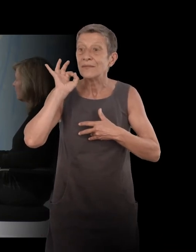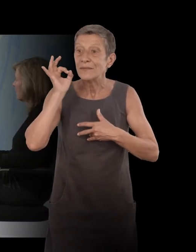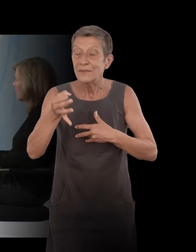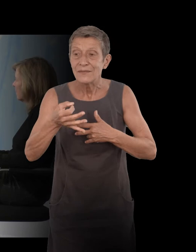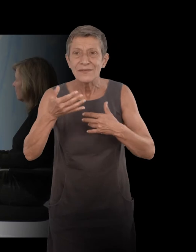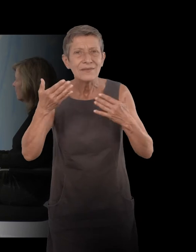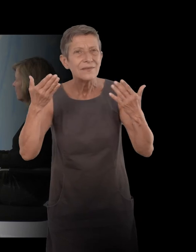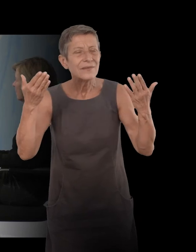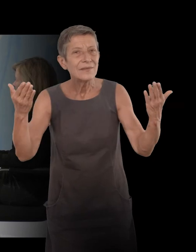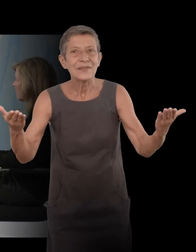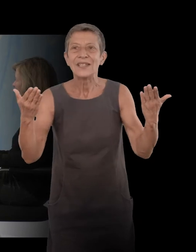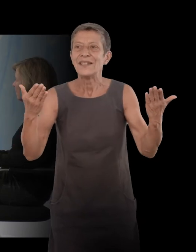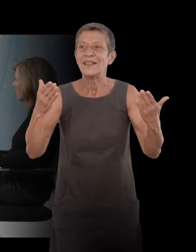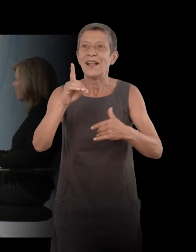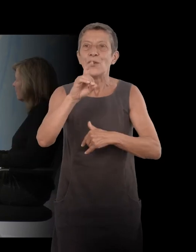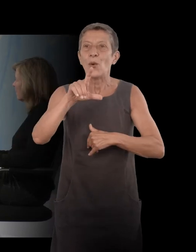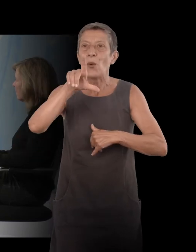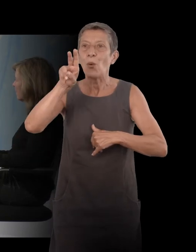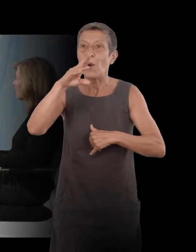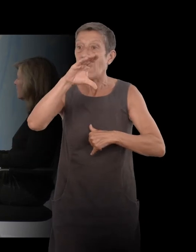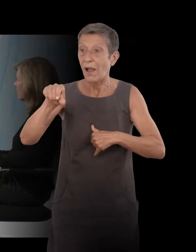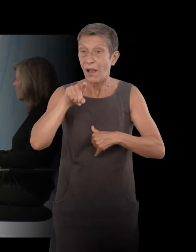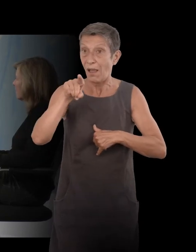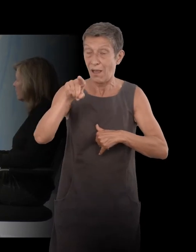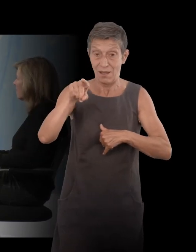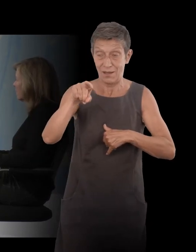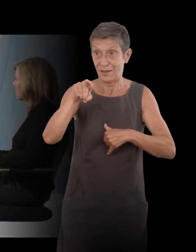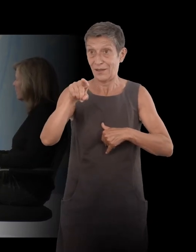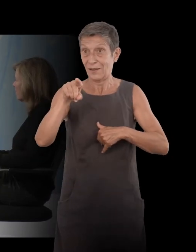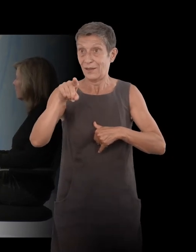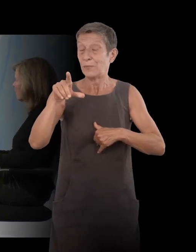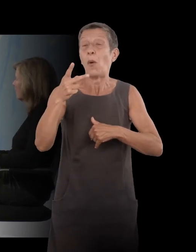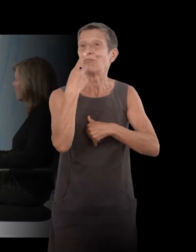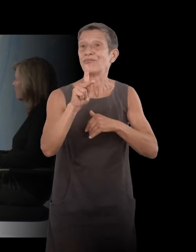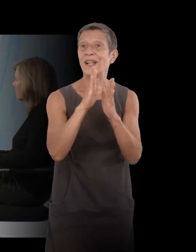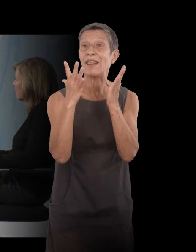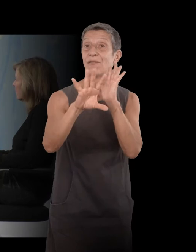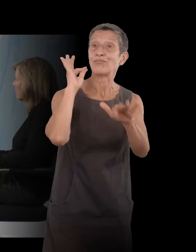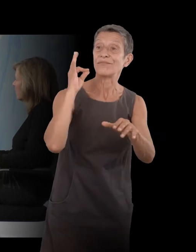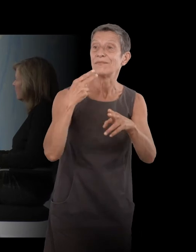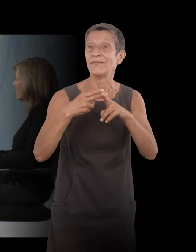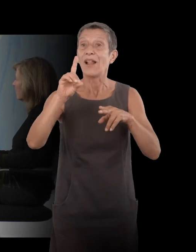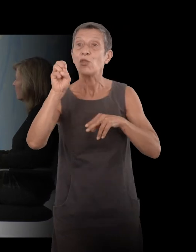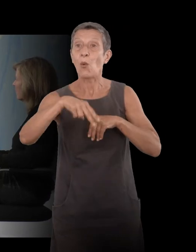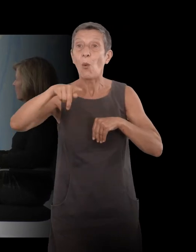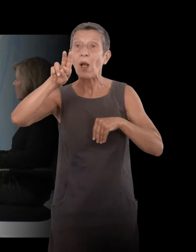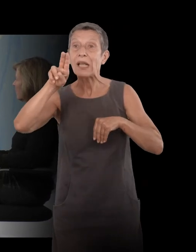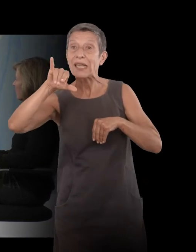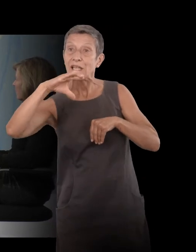Son livre préféré, c'est Don Quichotte. Il a dit Don Quichotte. Et Niborski, qui était le directeur